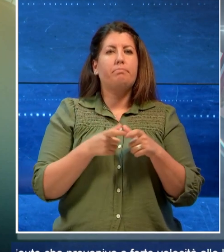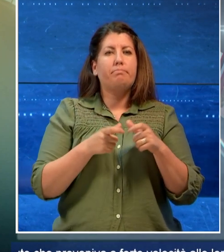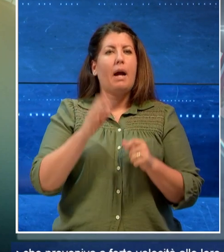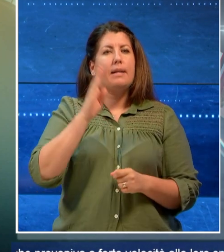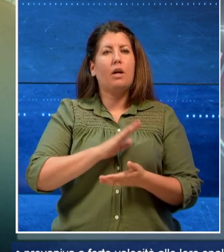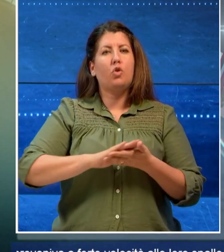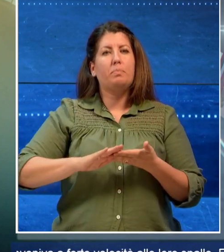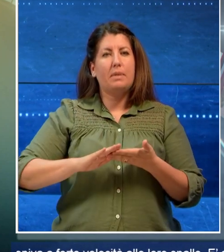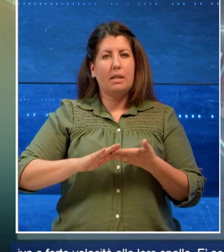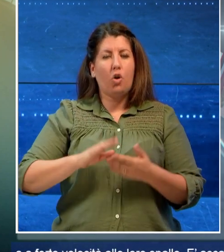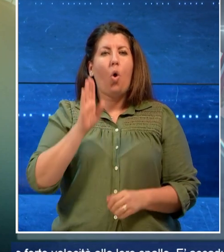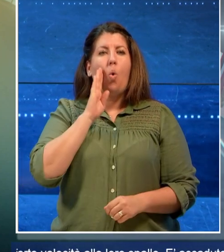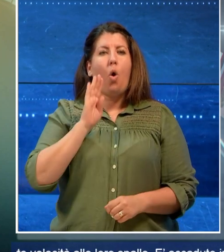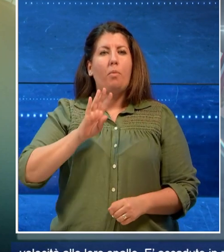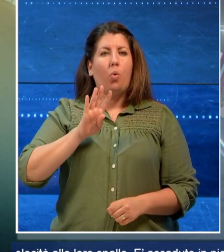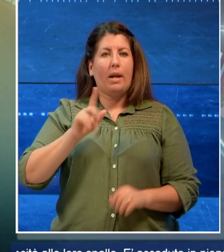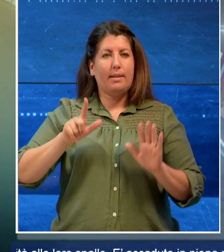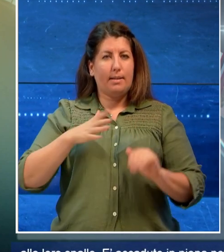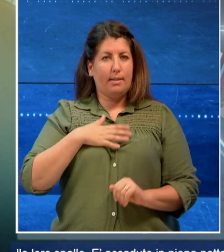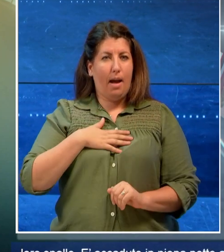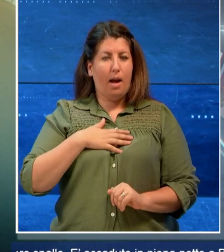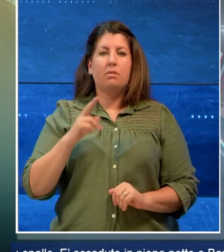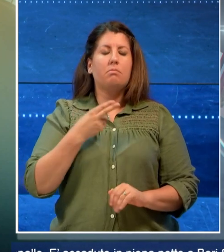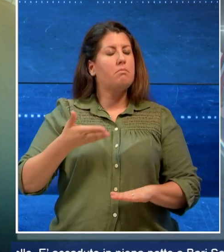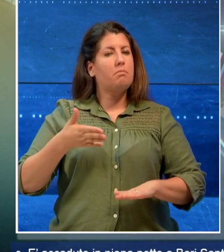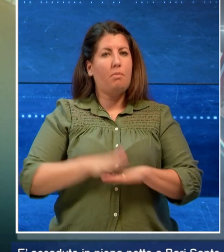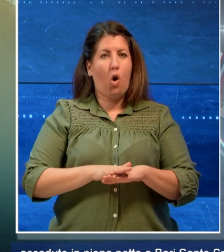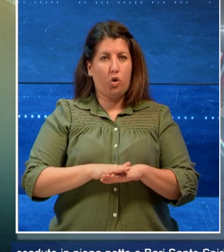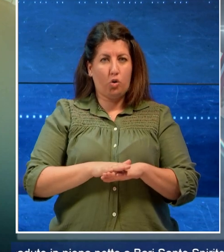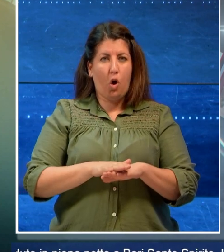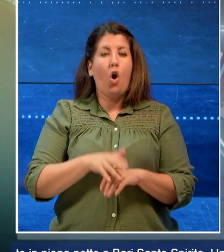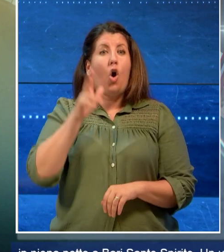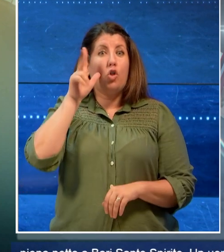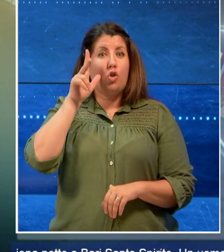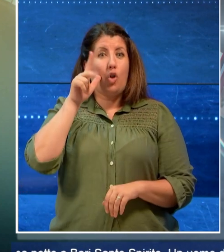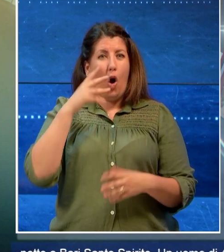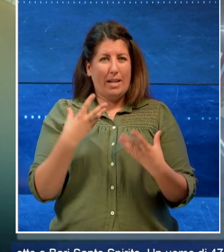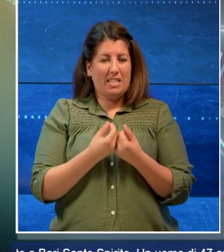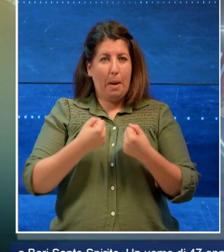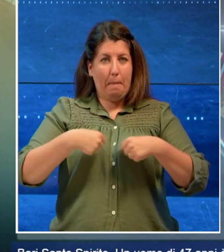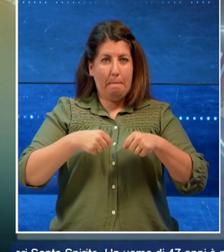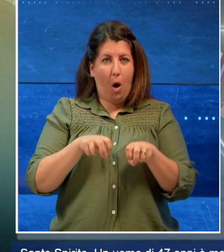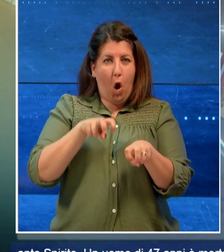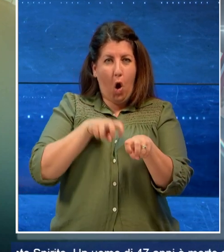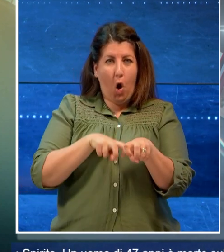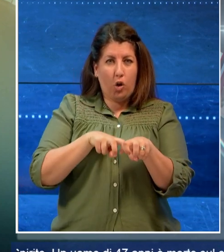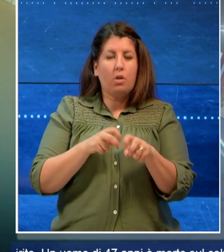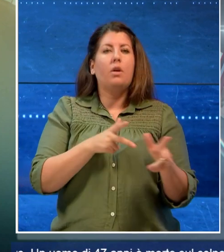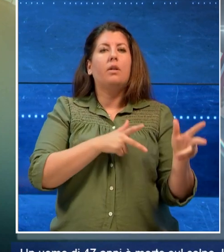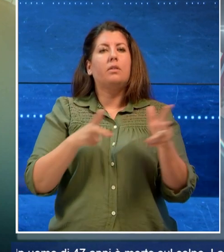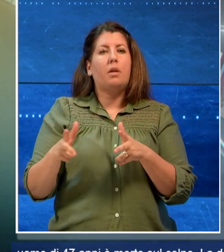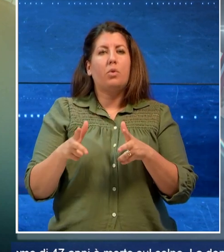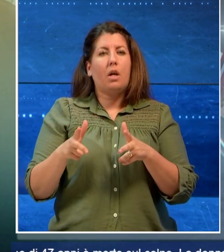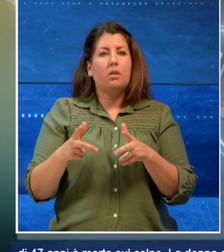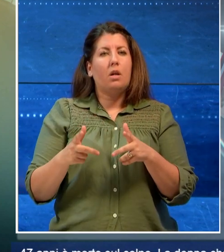un uomo di 47 anni è morto sul colpo. La donna, che era in moto con lui, è stata trasportata